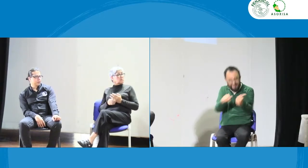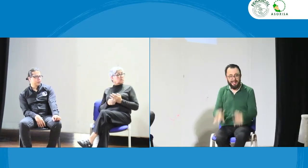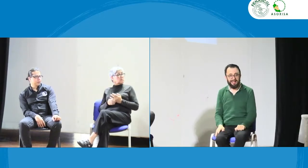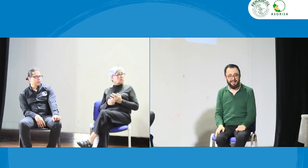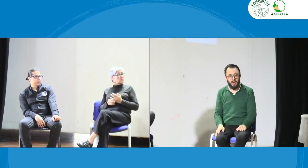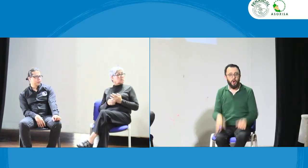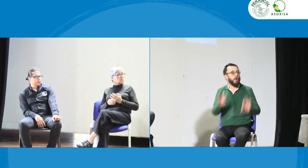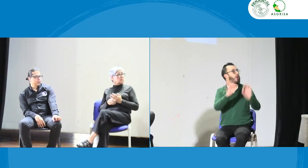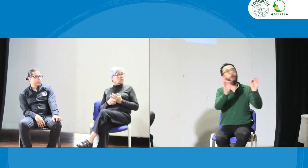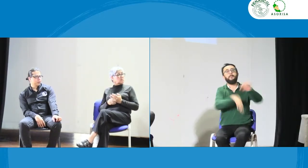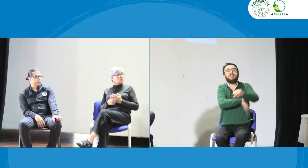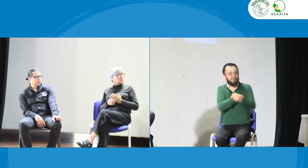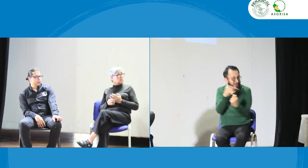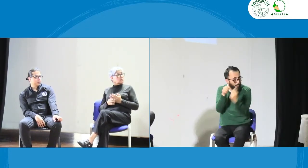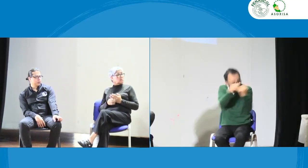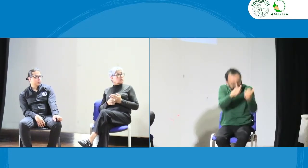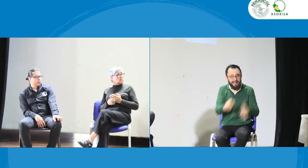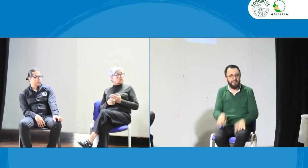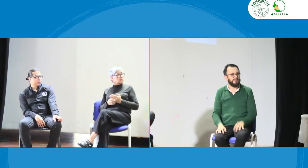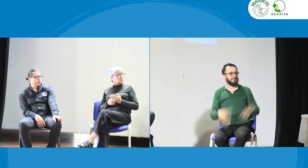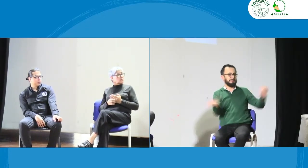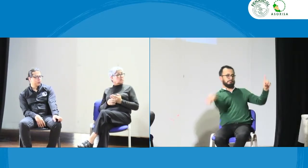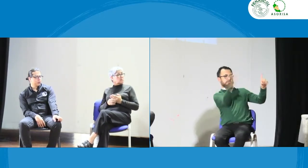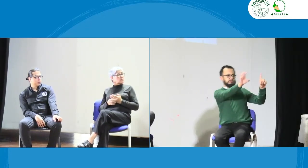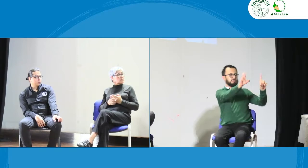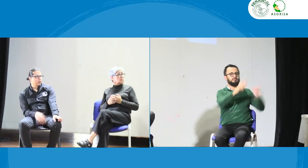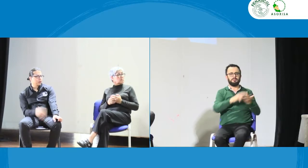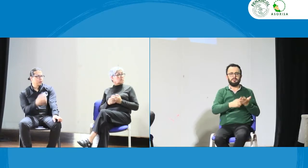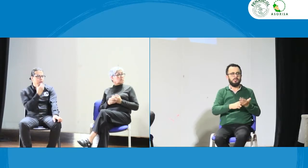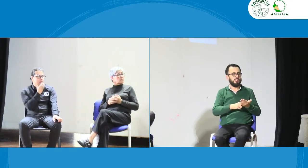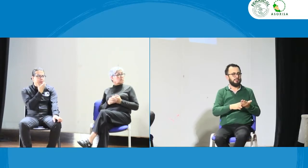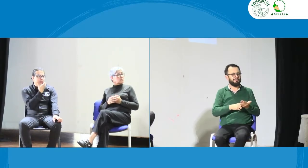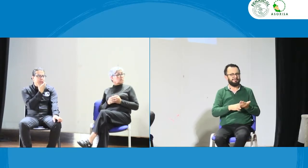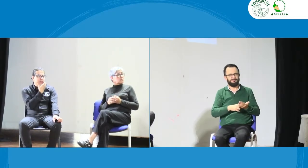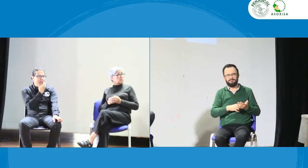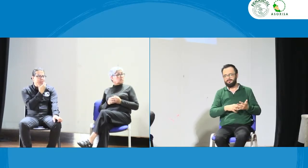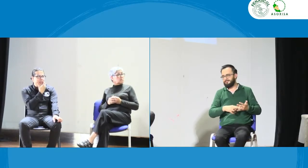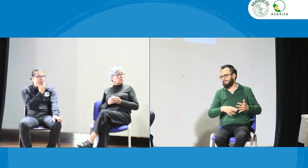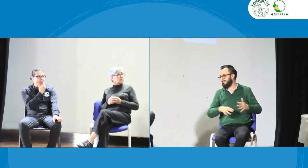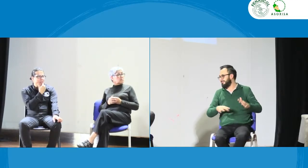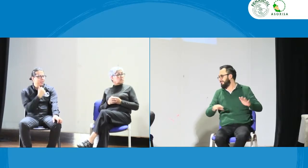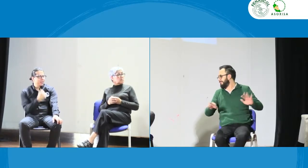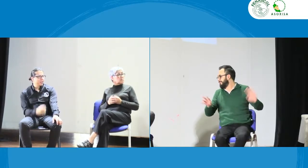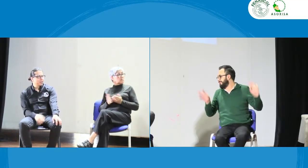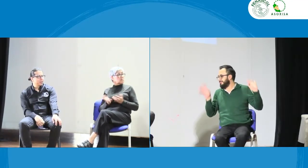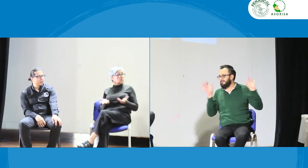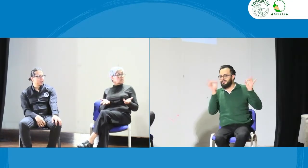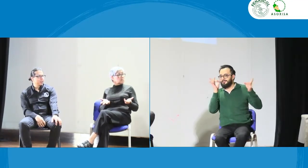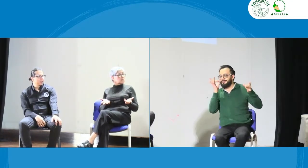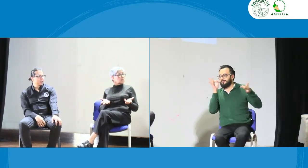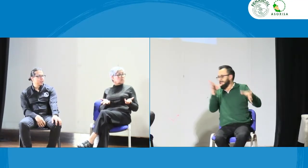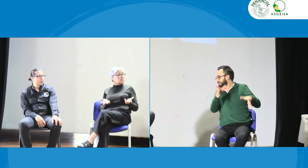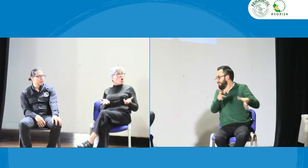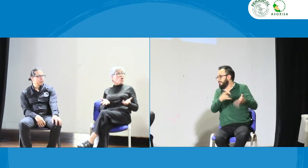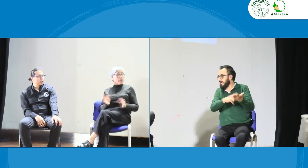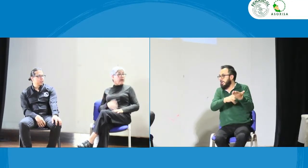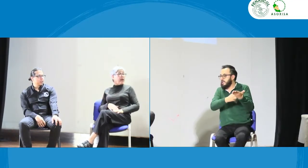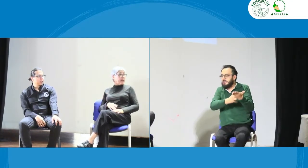la presidencia tenga un servicio de interpretación pero horrible el